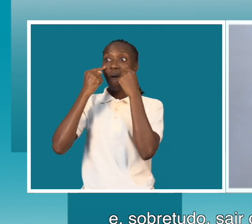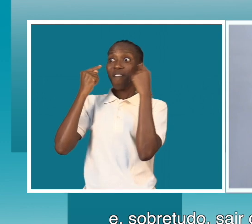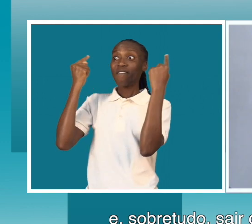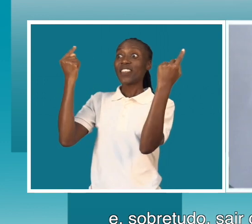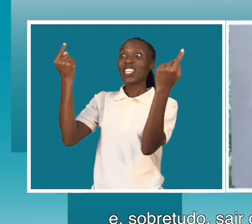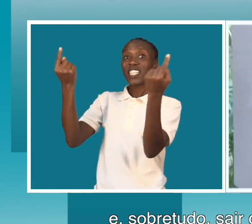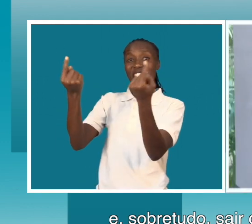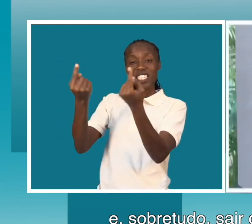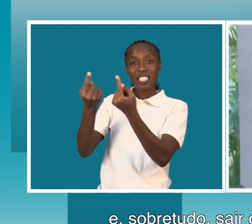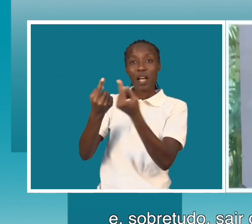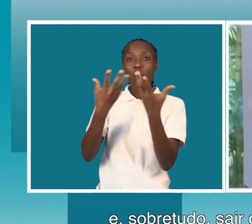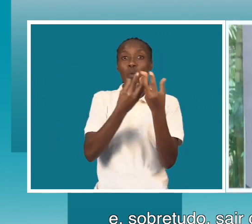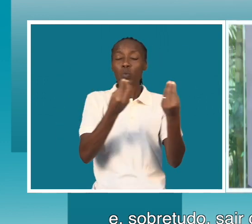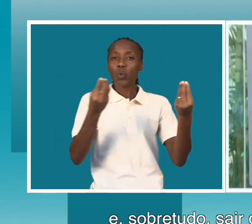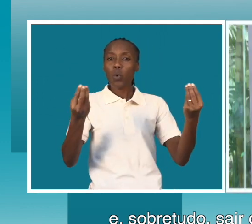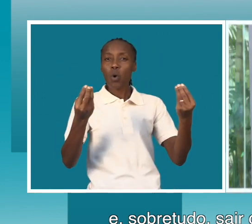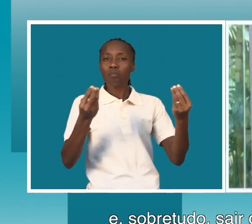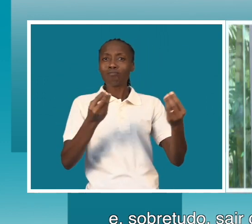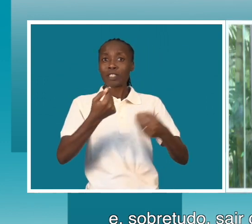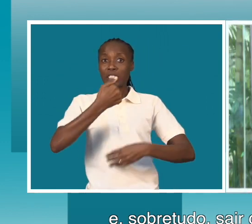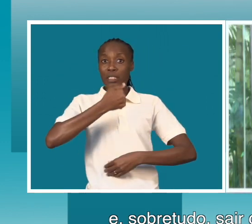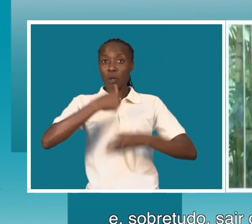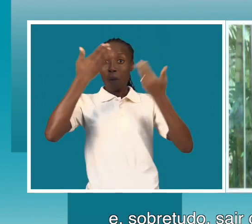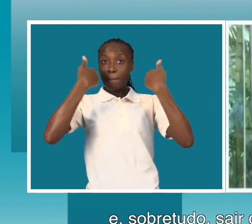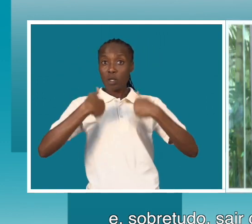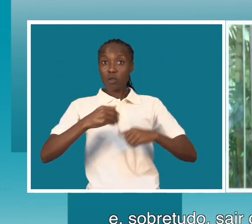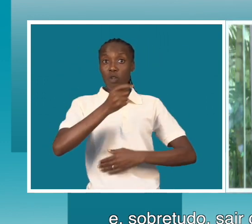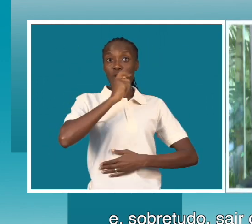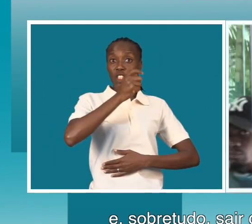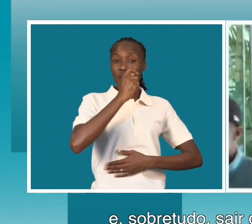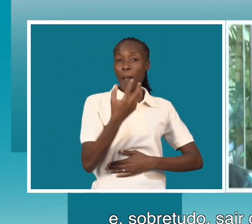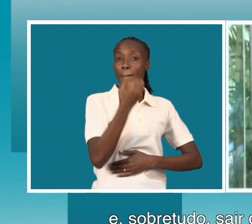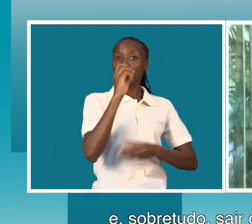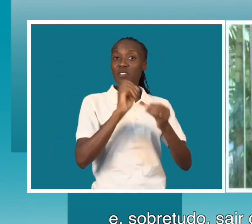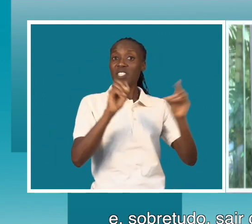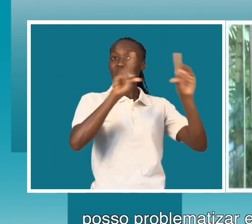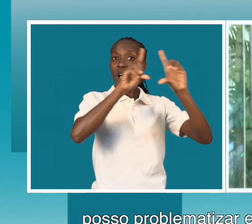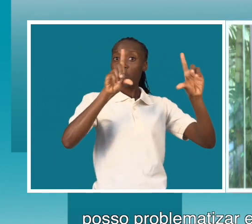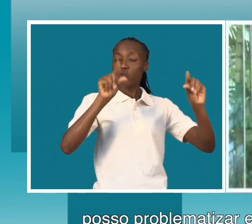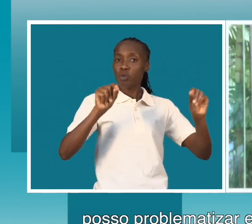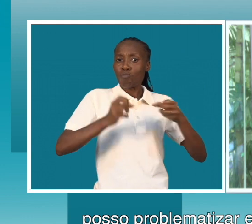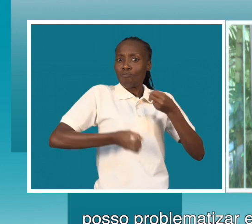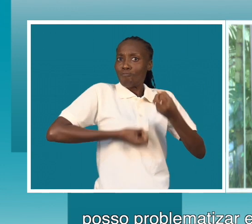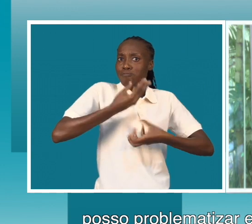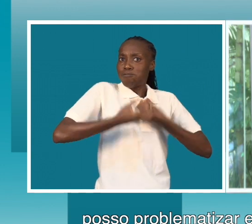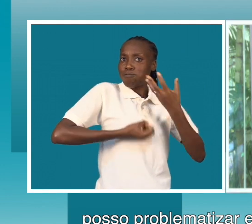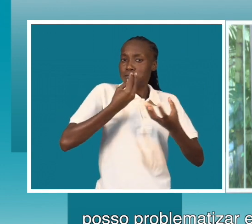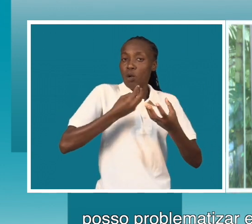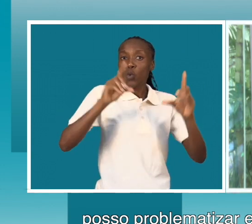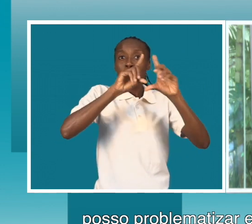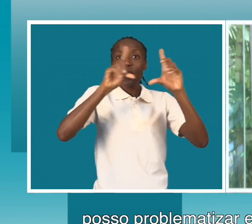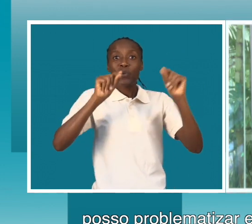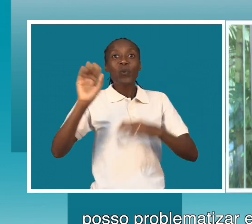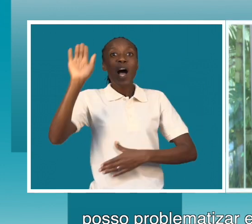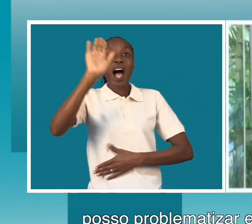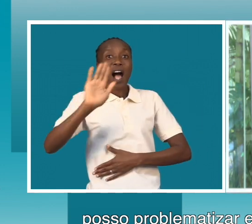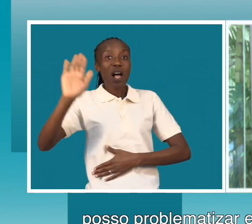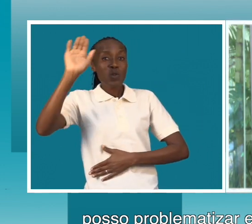também com alguma visão de como, enquanto jornalista, posso problematizar esta questão da economia azul e